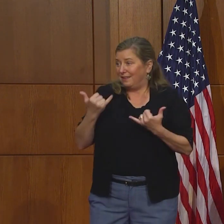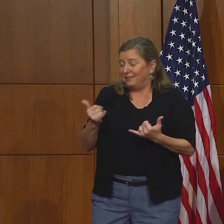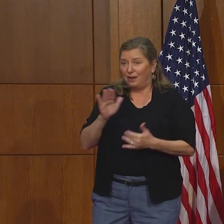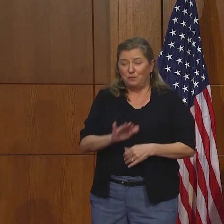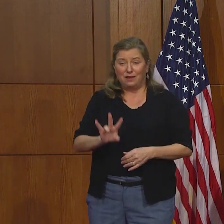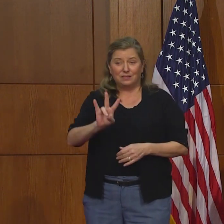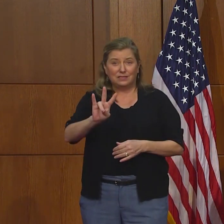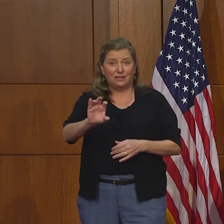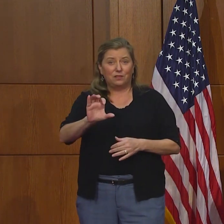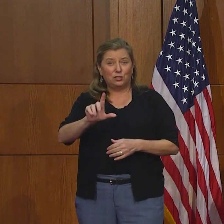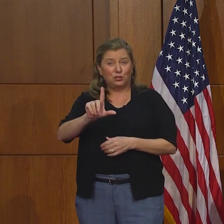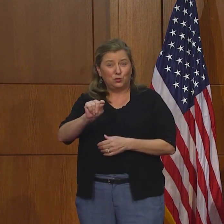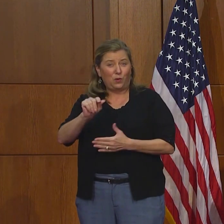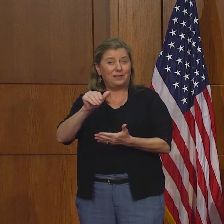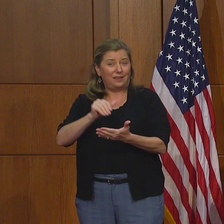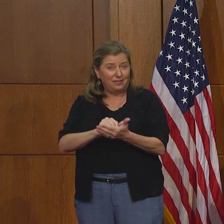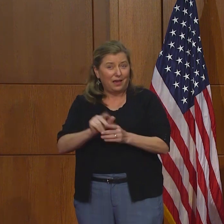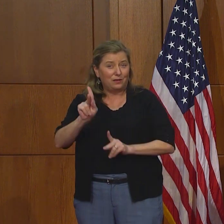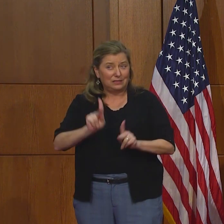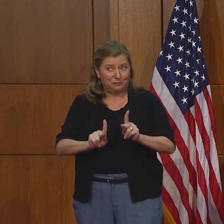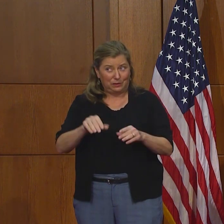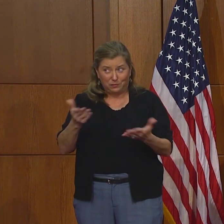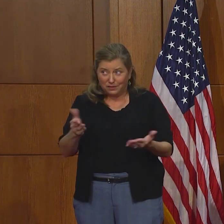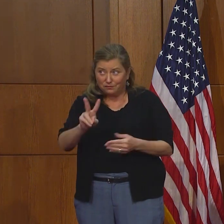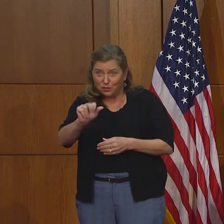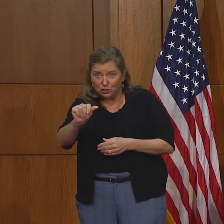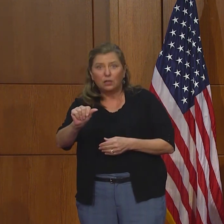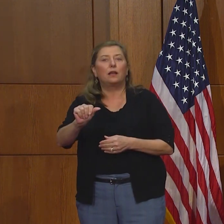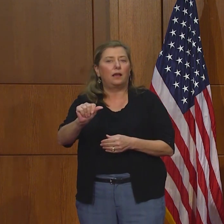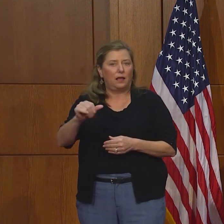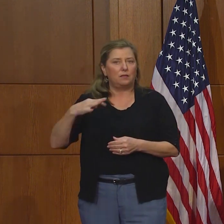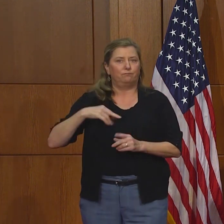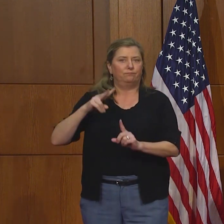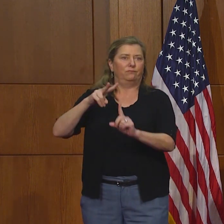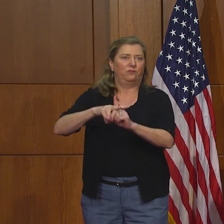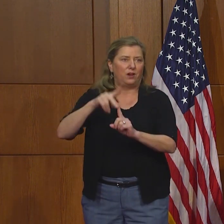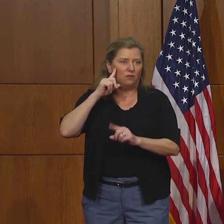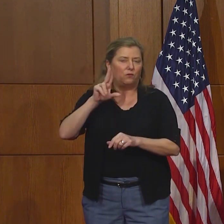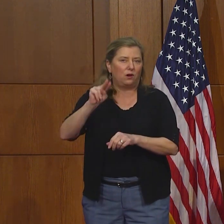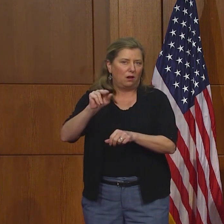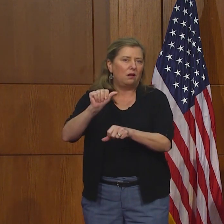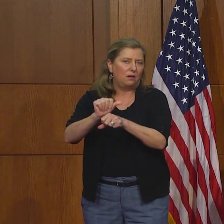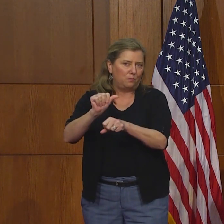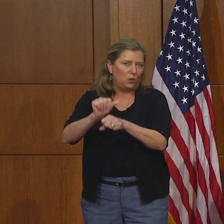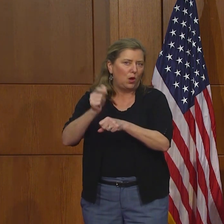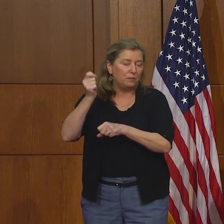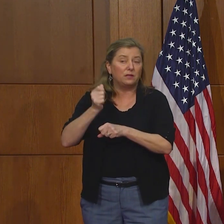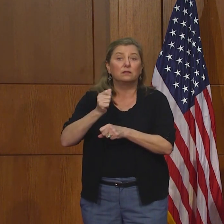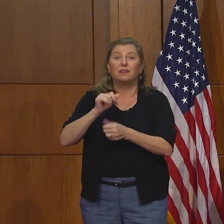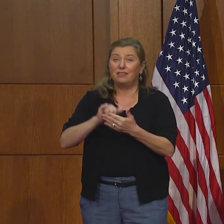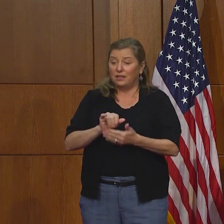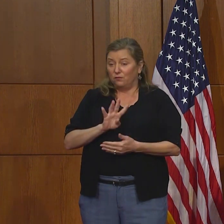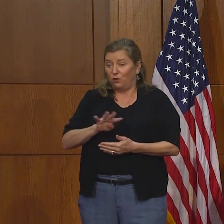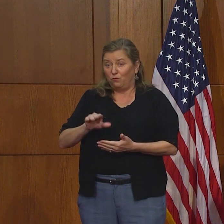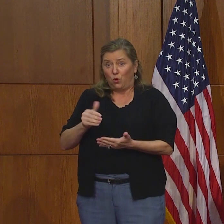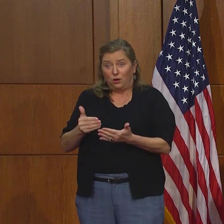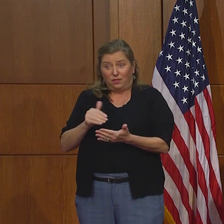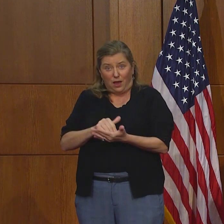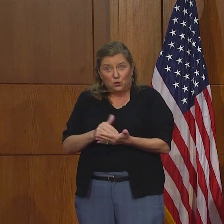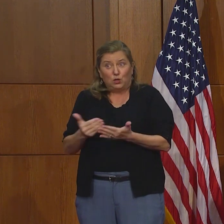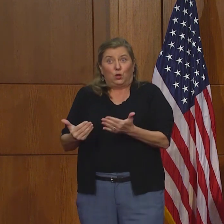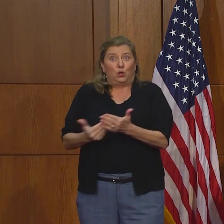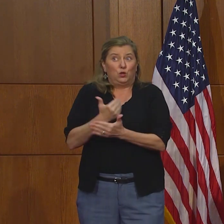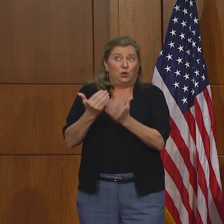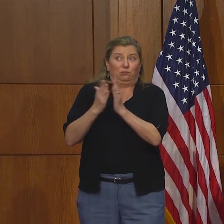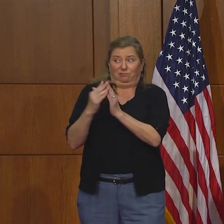720.000 personas en Virginia quienes han hecho una solicitud por desempleo, incluyendo 440